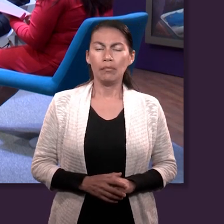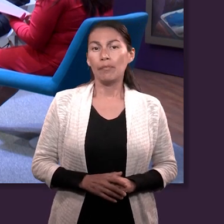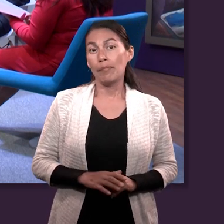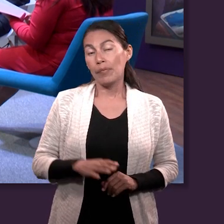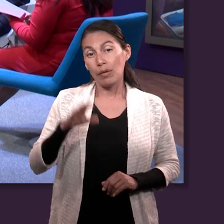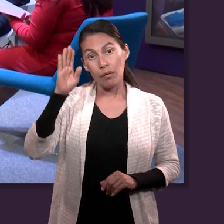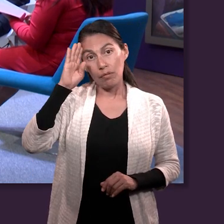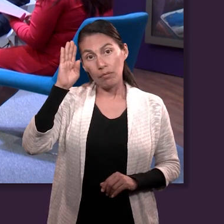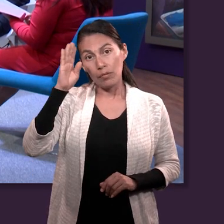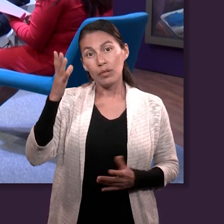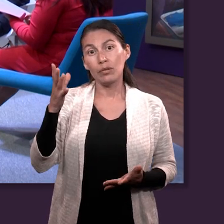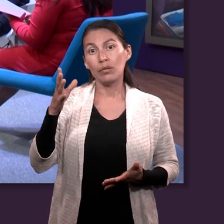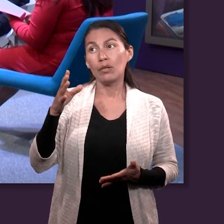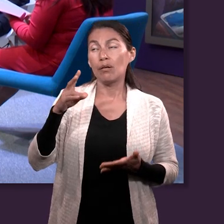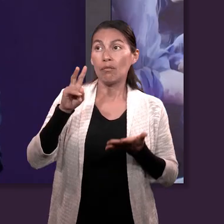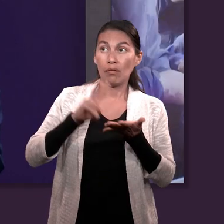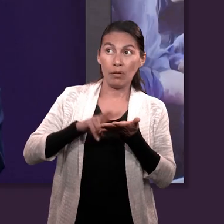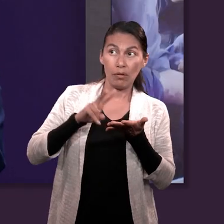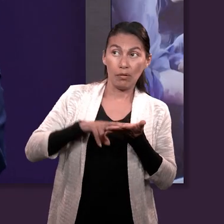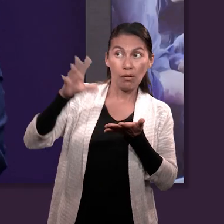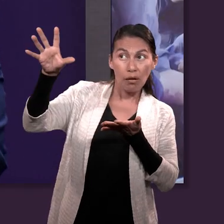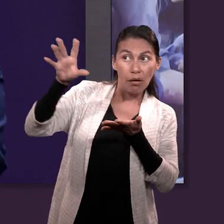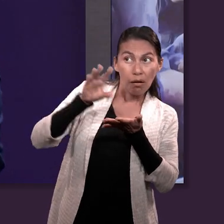Creo que si se trata de extraer principios.